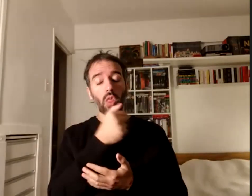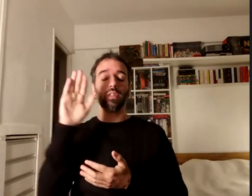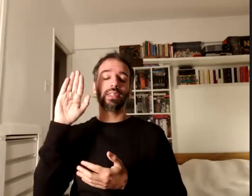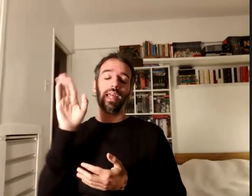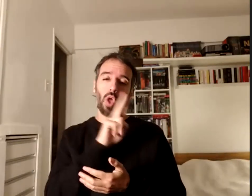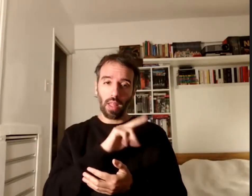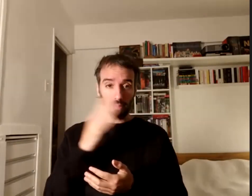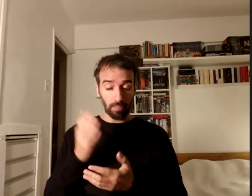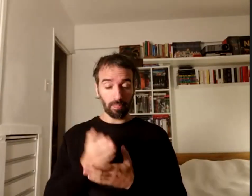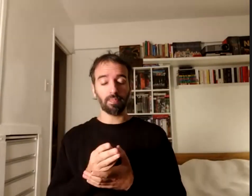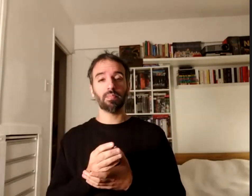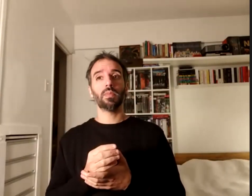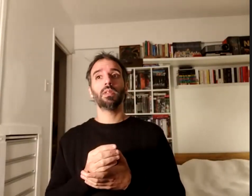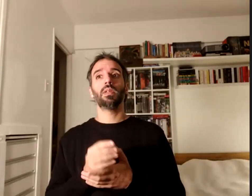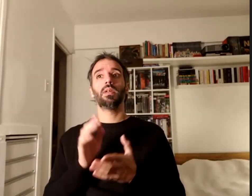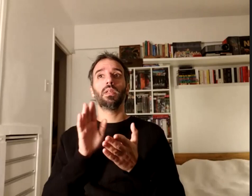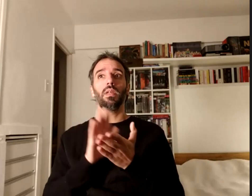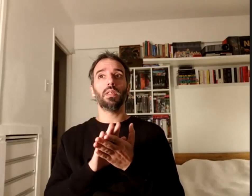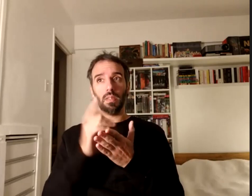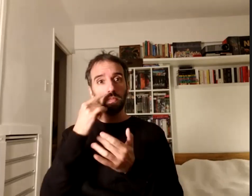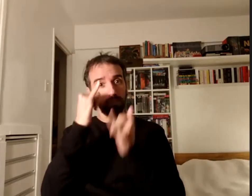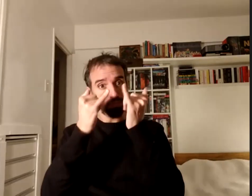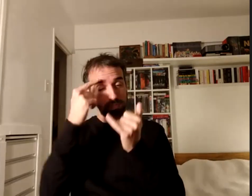soy Tiflonexo como bien dijeron es una asociación civil